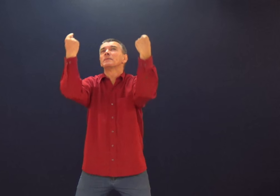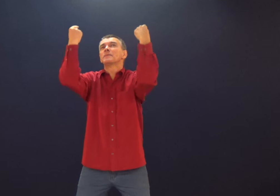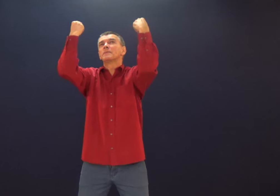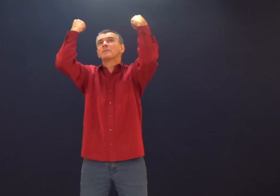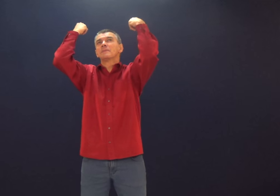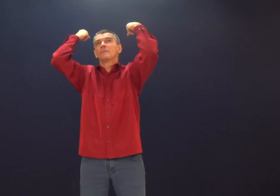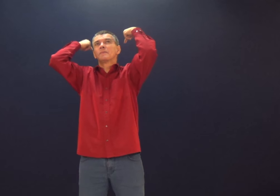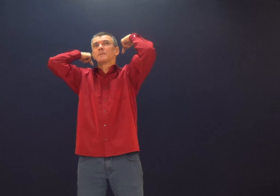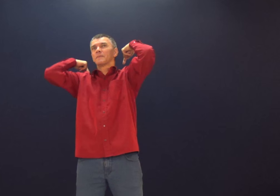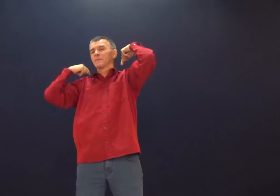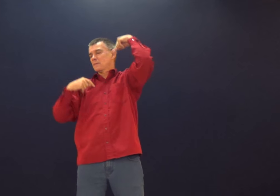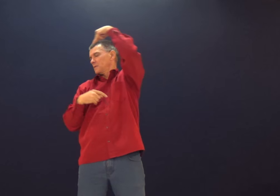continua em você. Aquilo não sai.